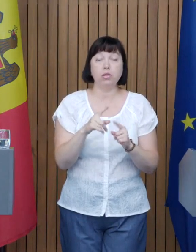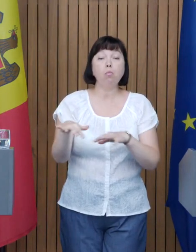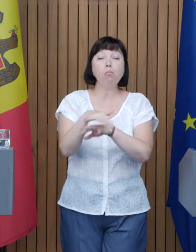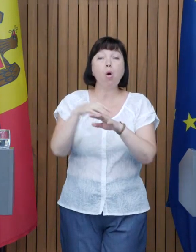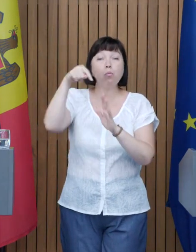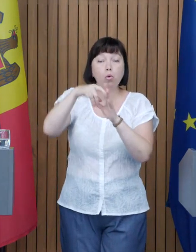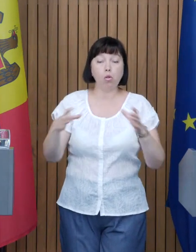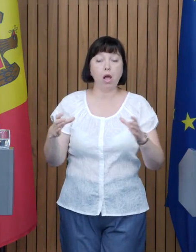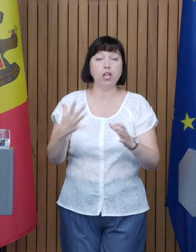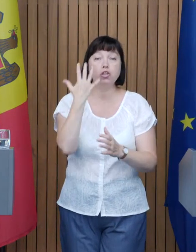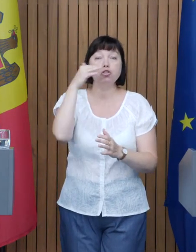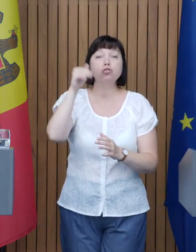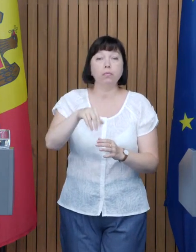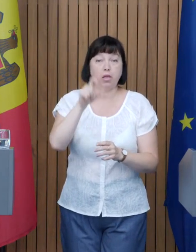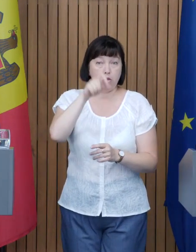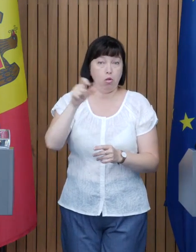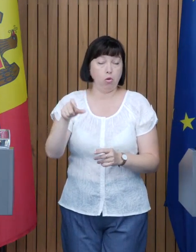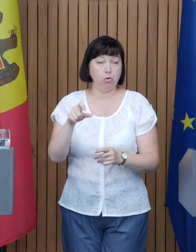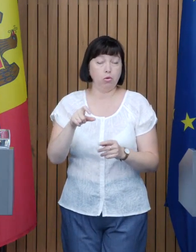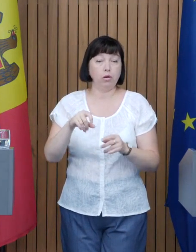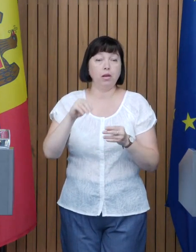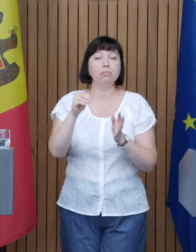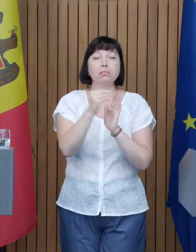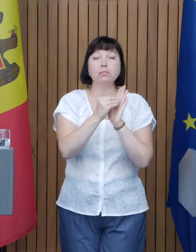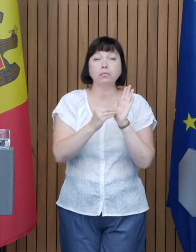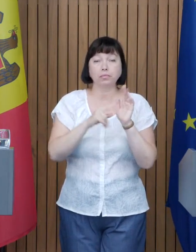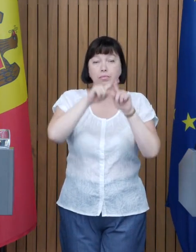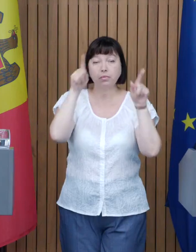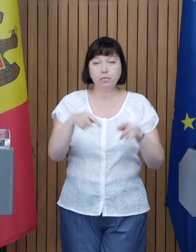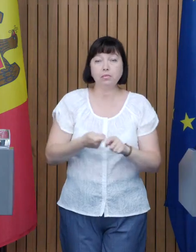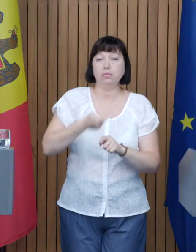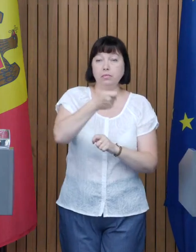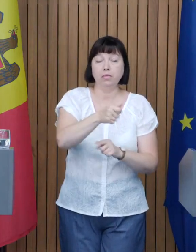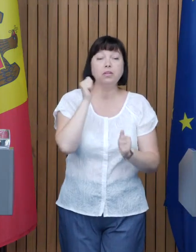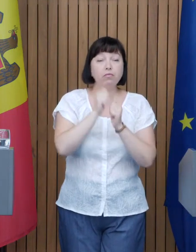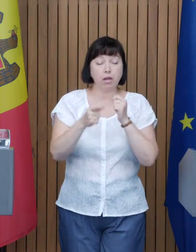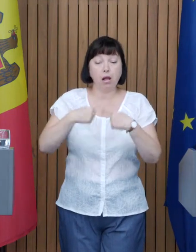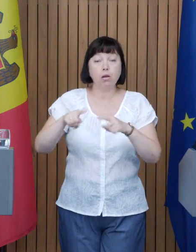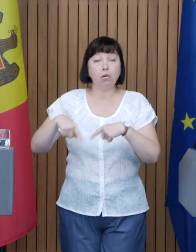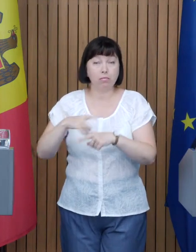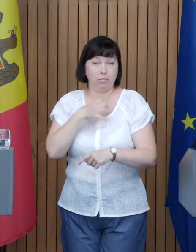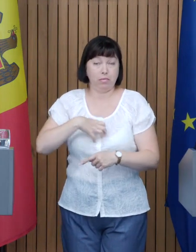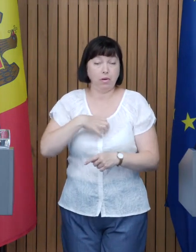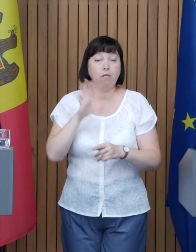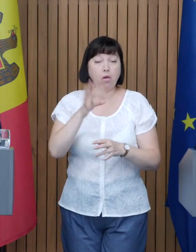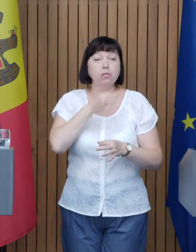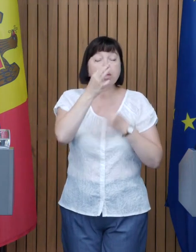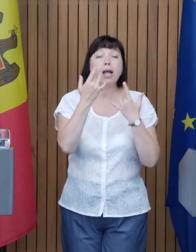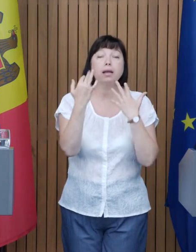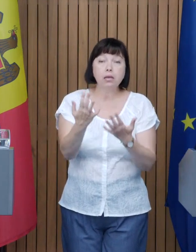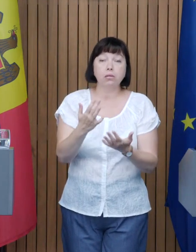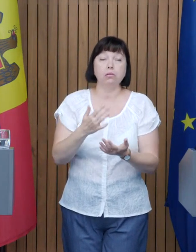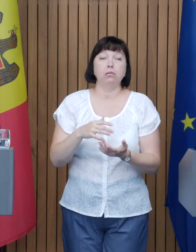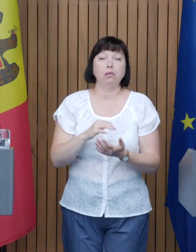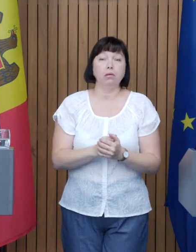populație de 5.000 de locuitori În formularul de aplicare, fiecare autoritate publică locală va expune cifre cu